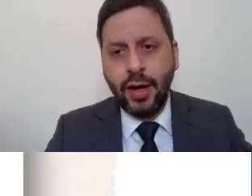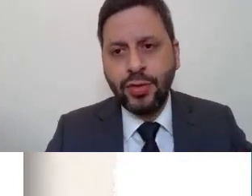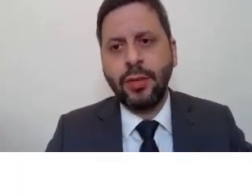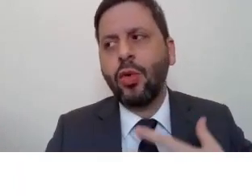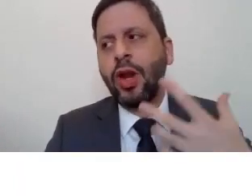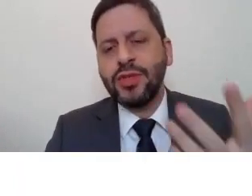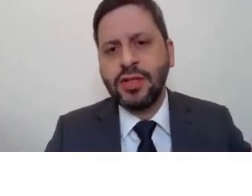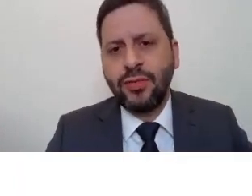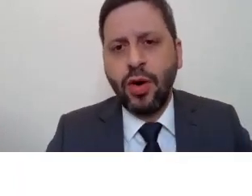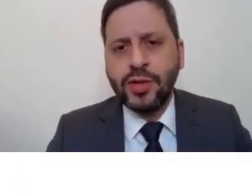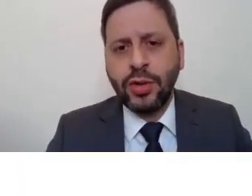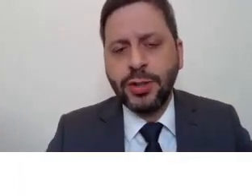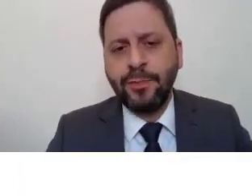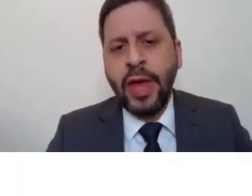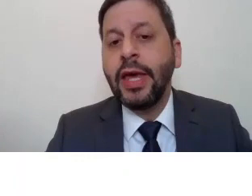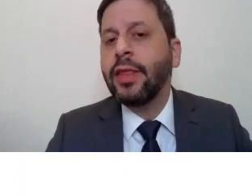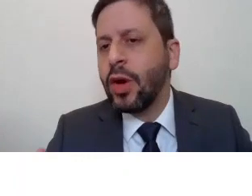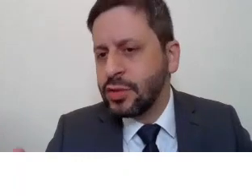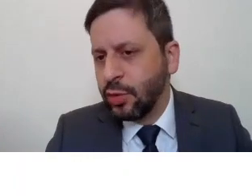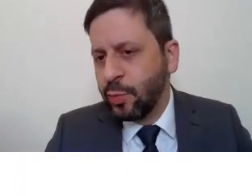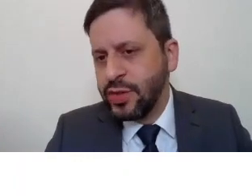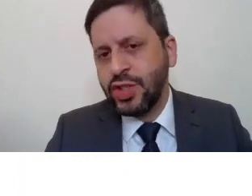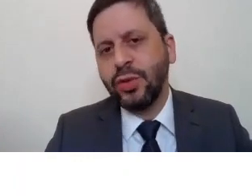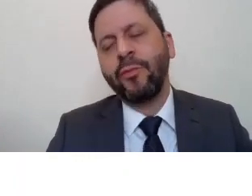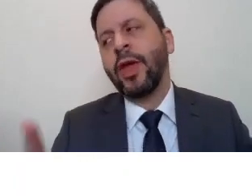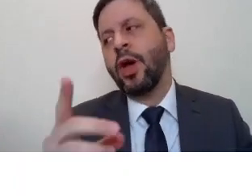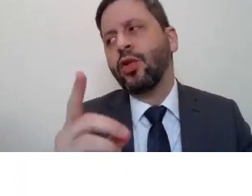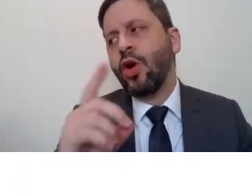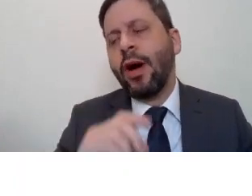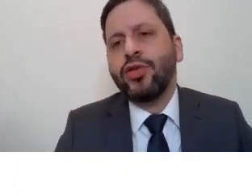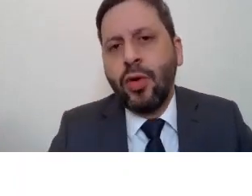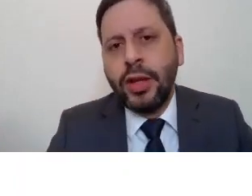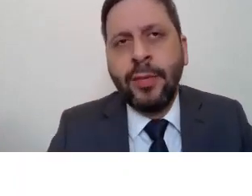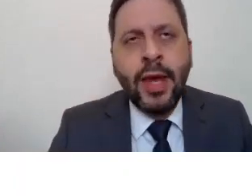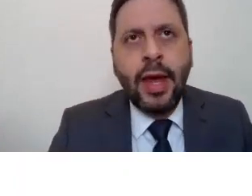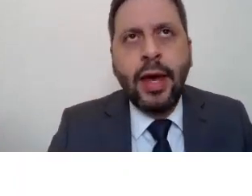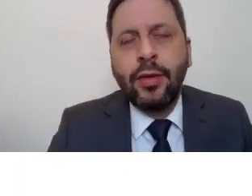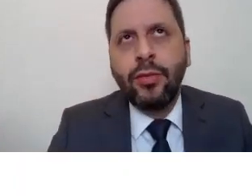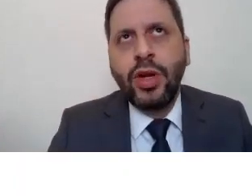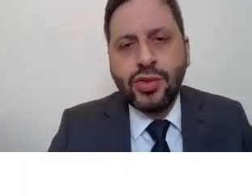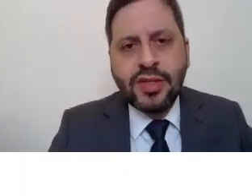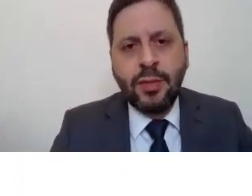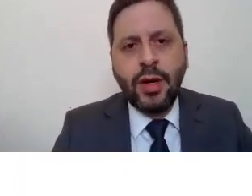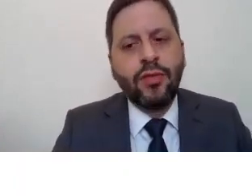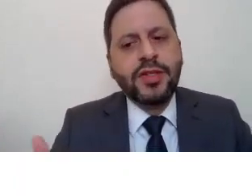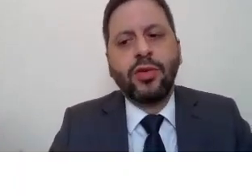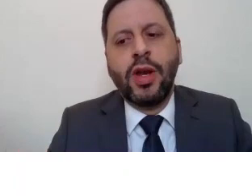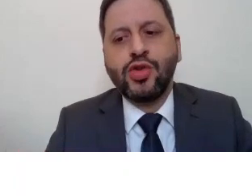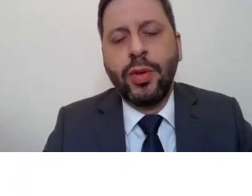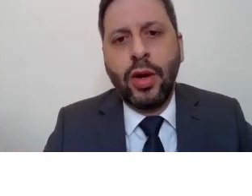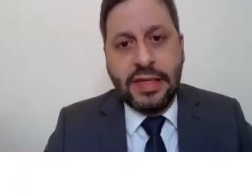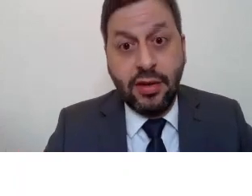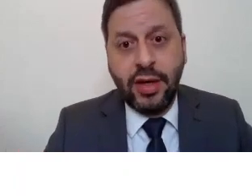também trabalhamos, também colhemos essas informações e deu um resultado muito positivo. O doutor Marcos Mota, no início dessa semana,